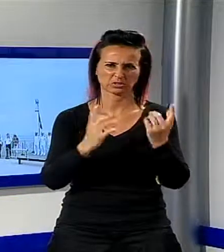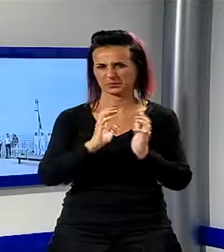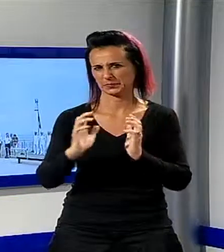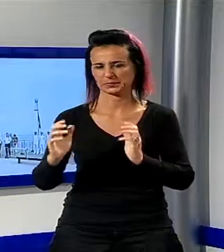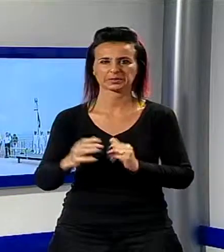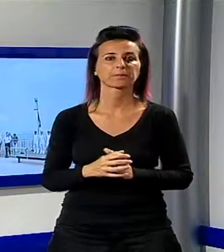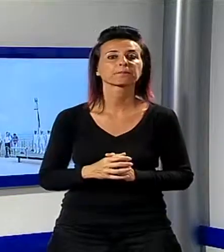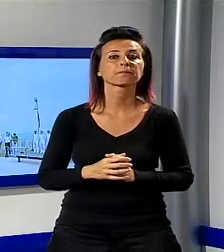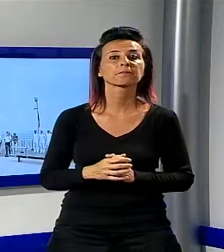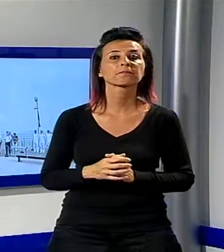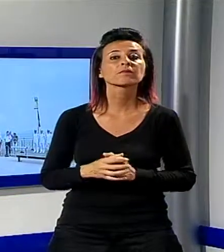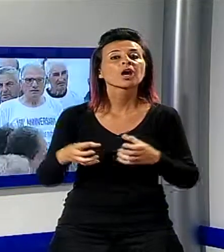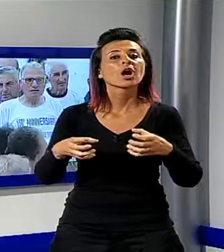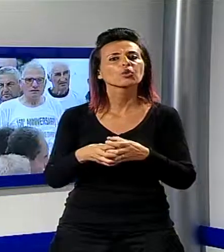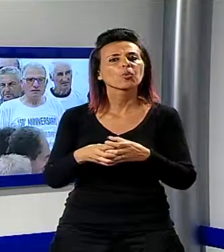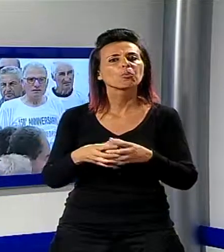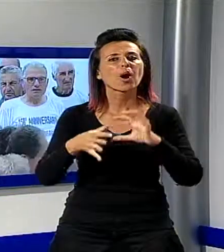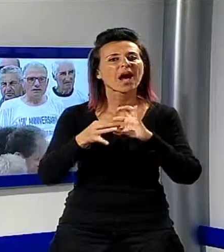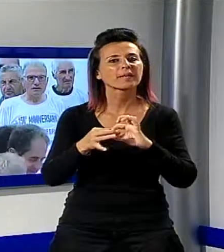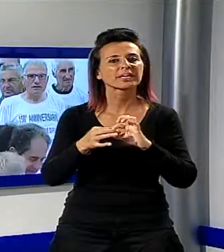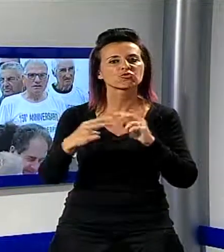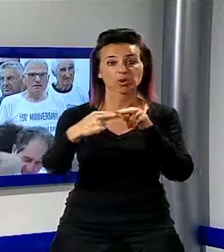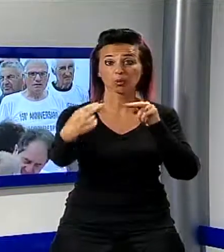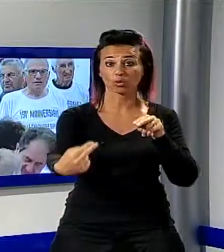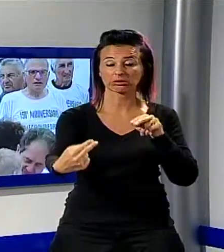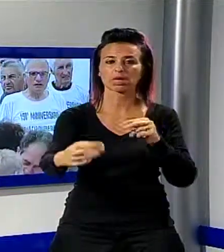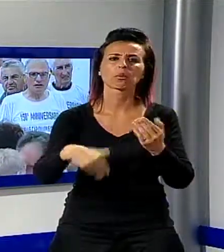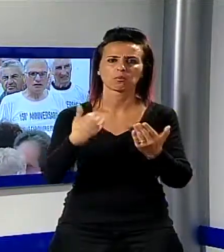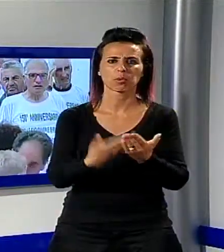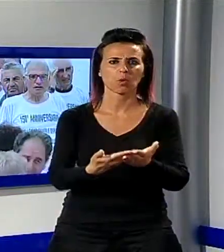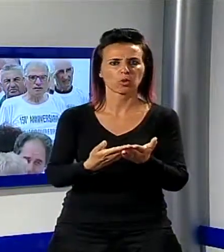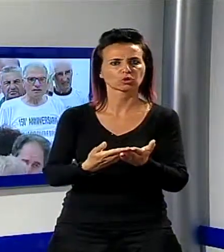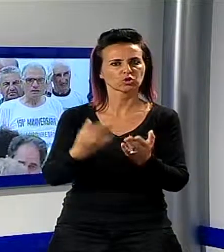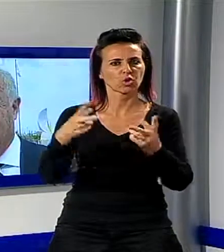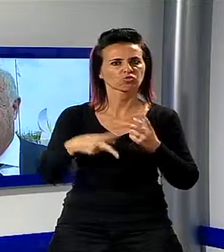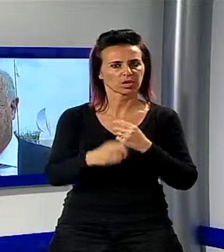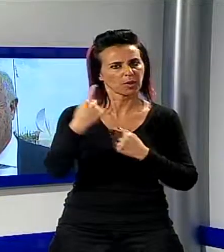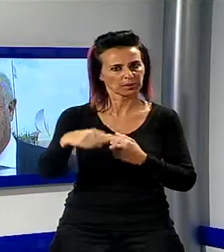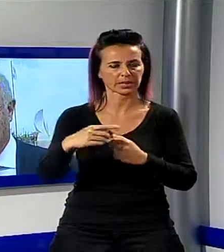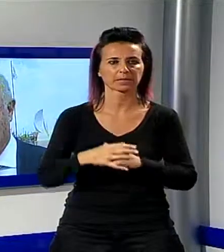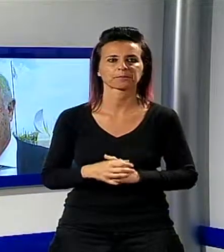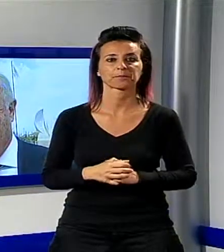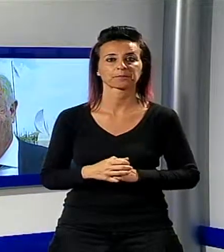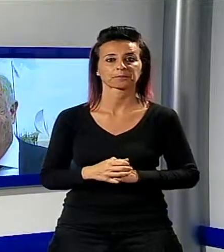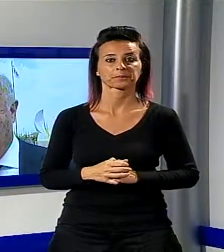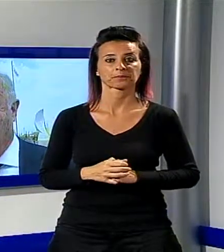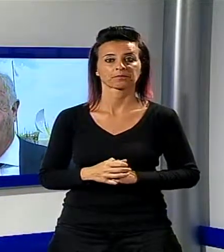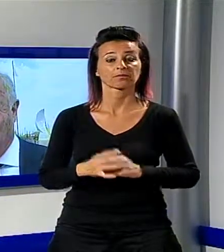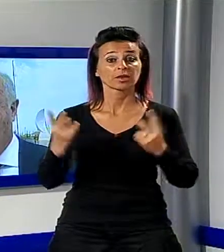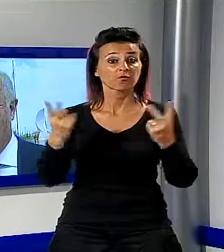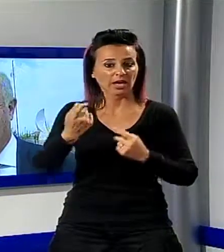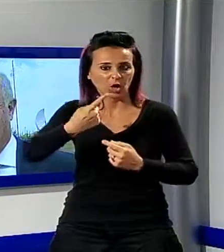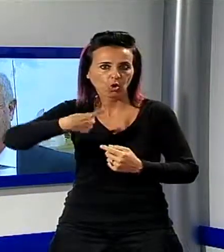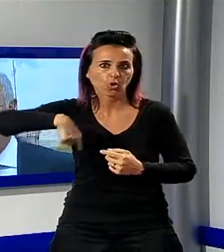congedo e il gruppo degli amici del Pontile che ha contribuito a proporre questa intitolazione. Abbiamo ritenuto utile,